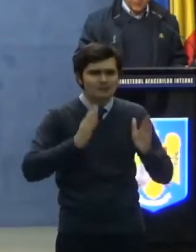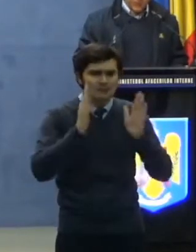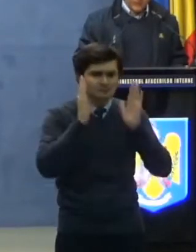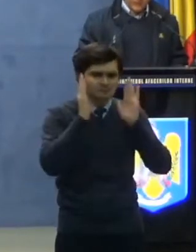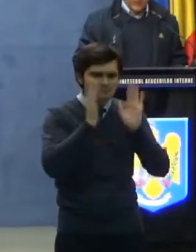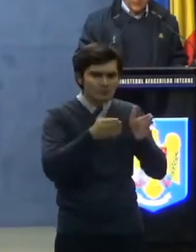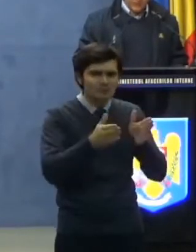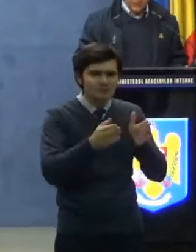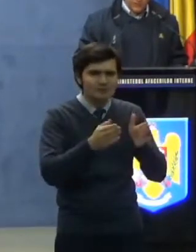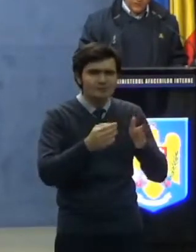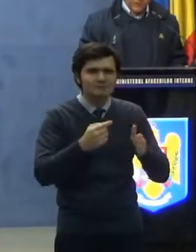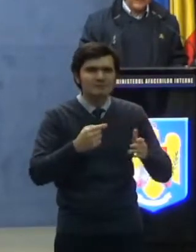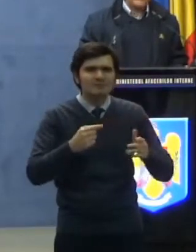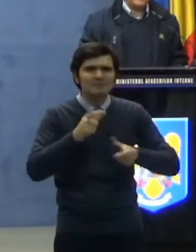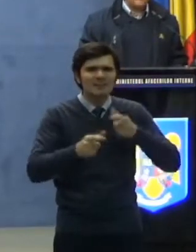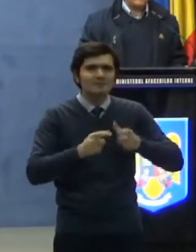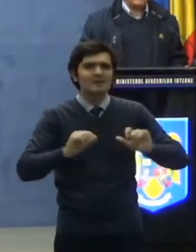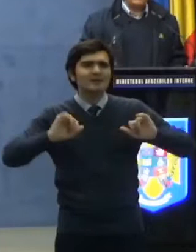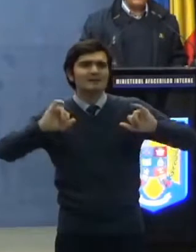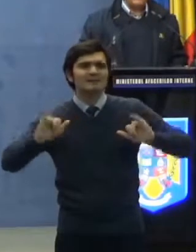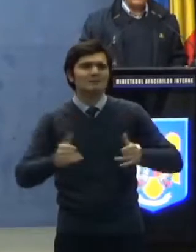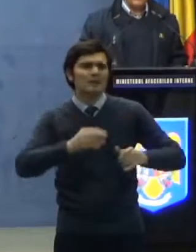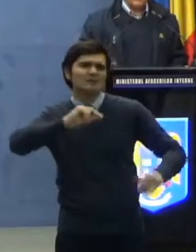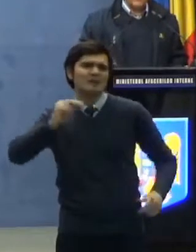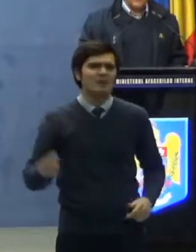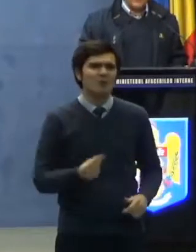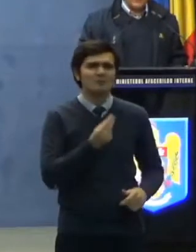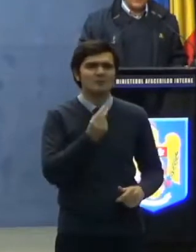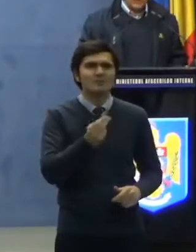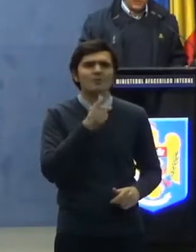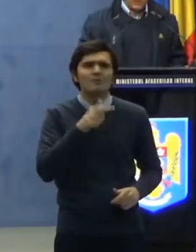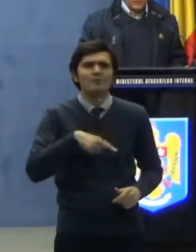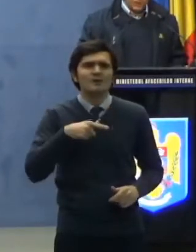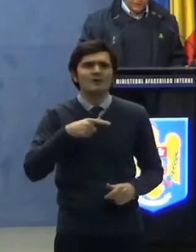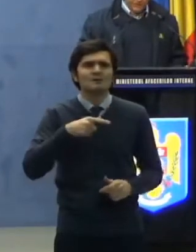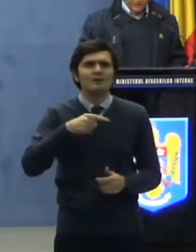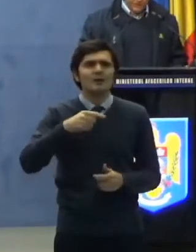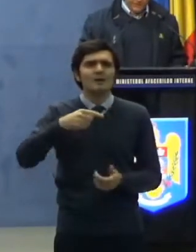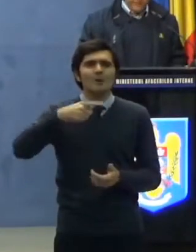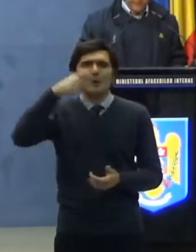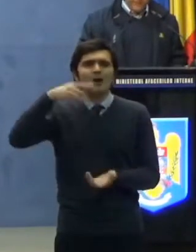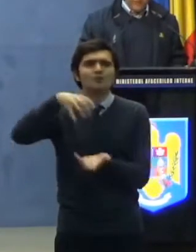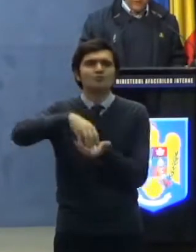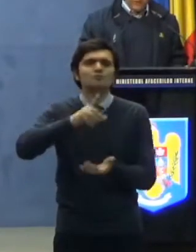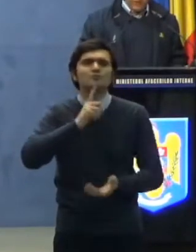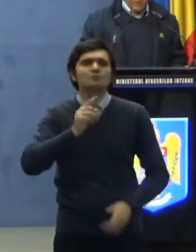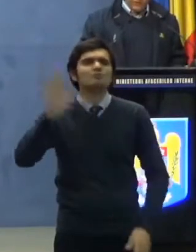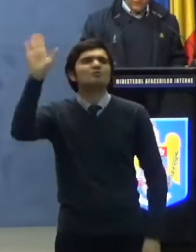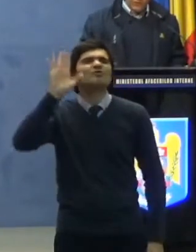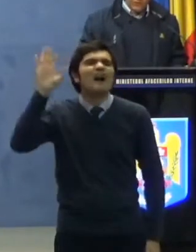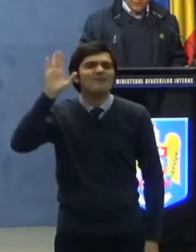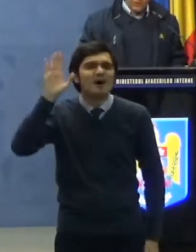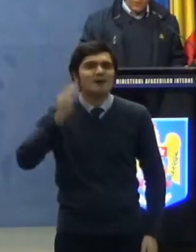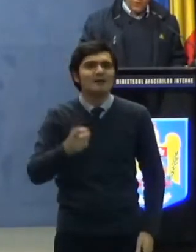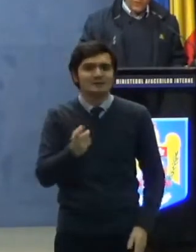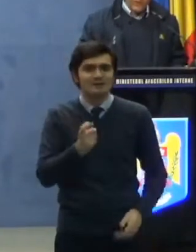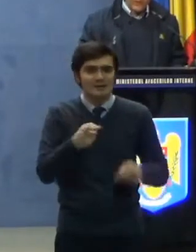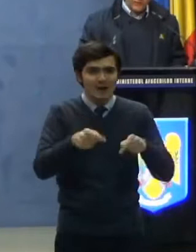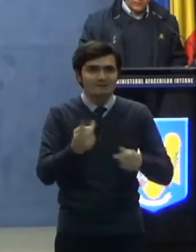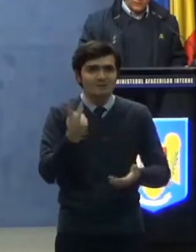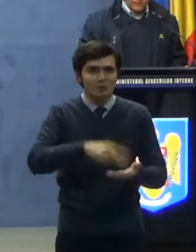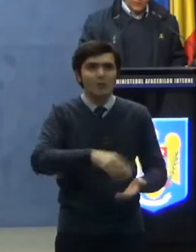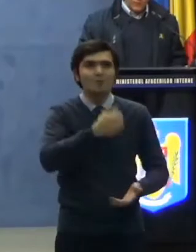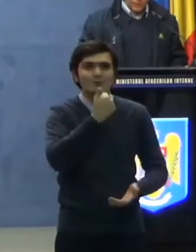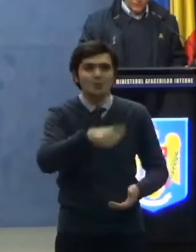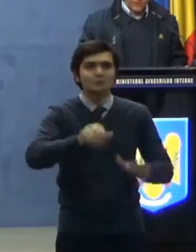situația deosebită în care se află localitatea sau municipiul Suceabă. Din cele 2.109